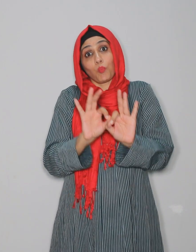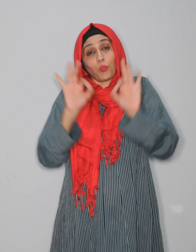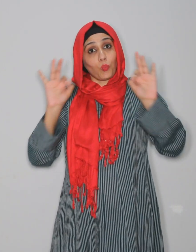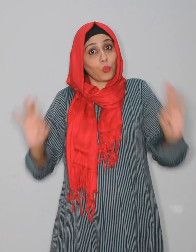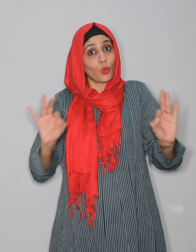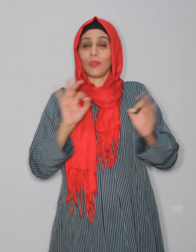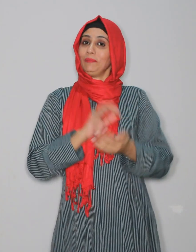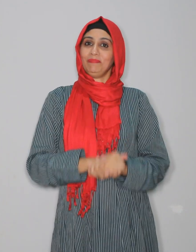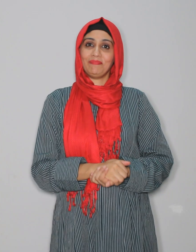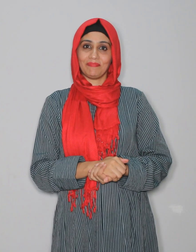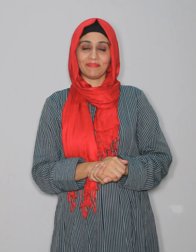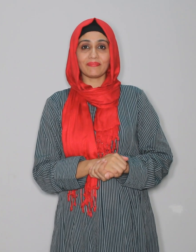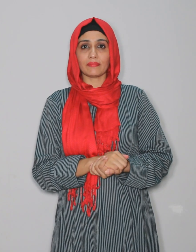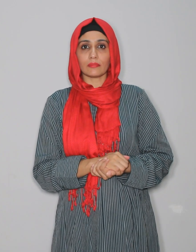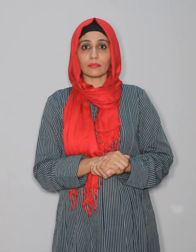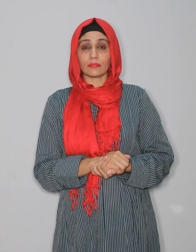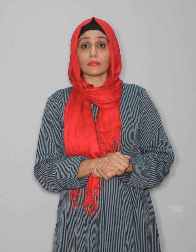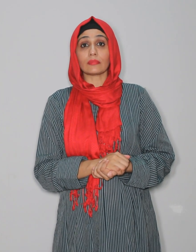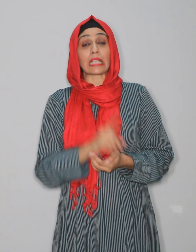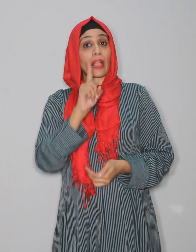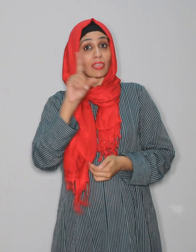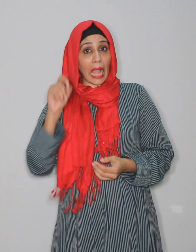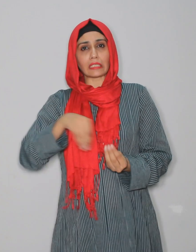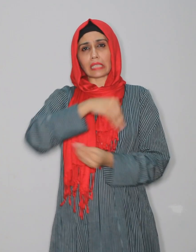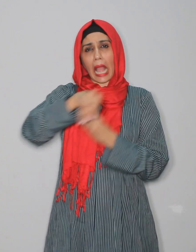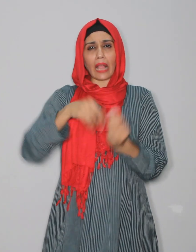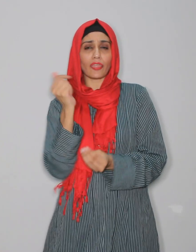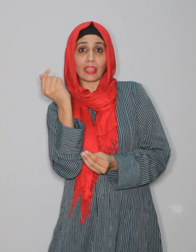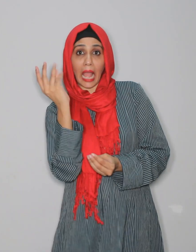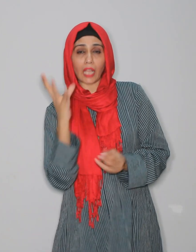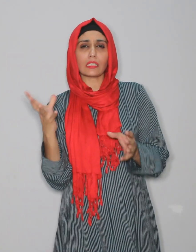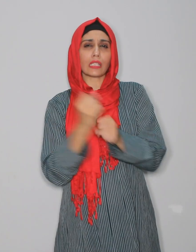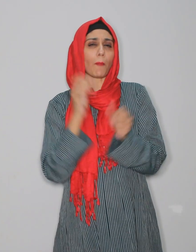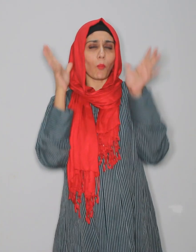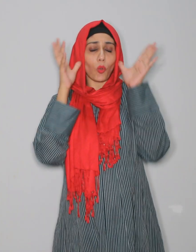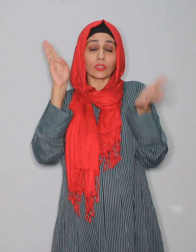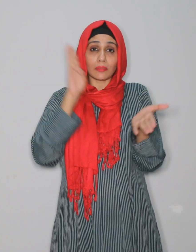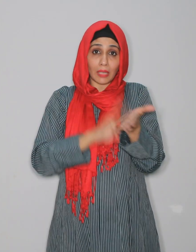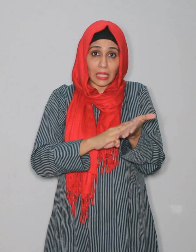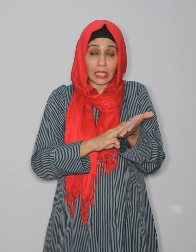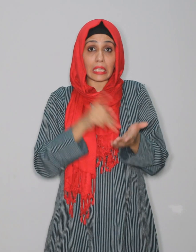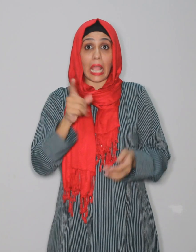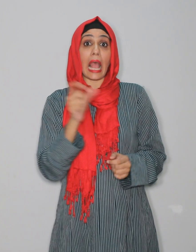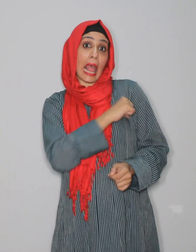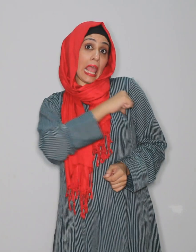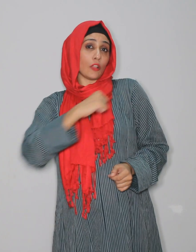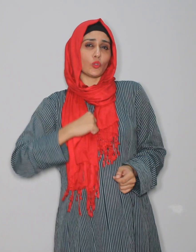اور قربانی کو قبول فرمایا اور دس سلحج کو تمام مسلمان اس عید کو